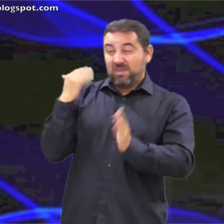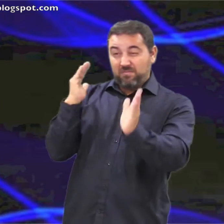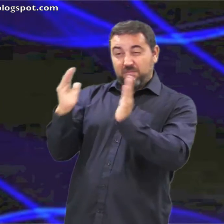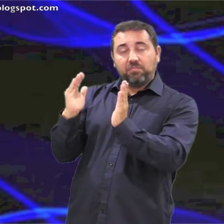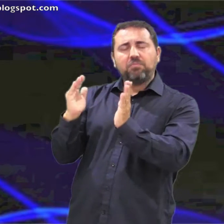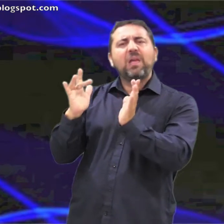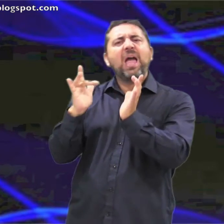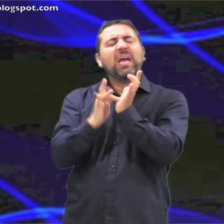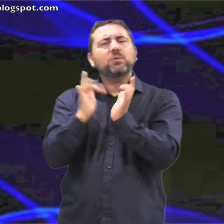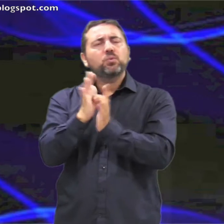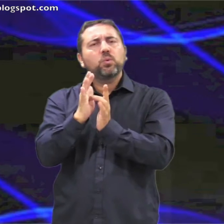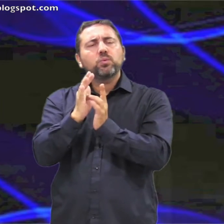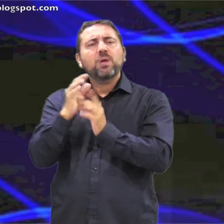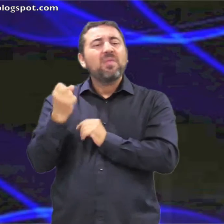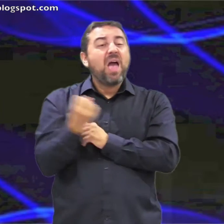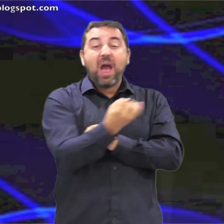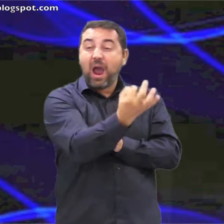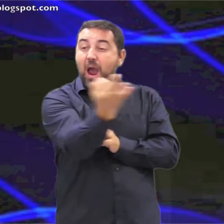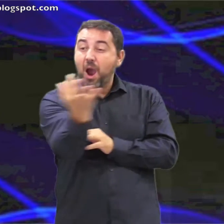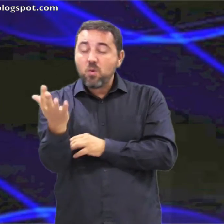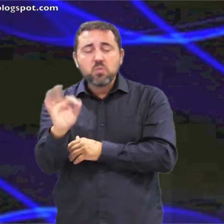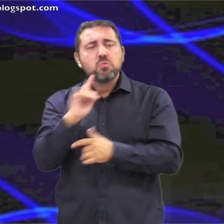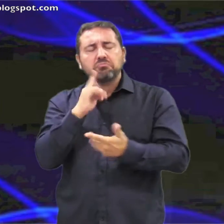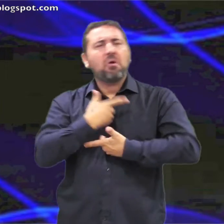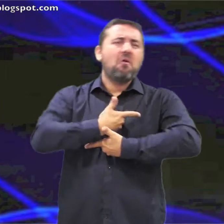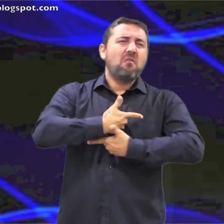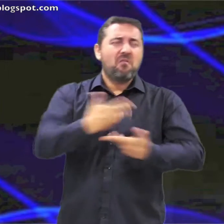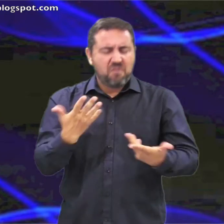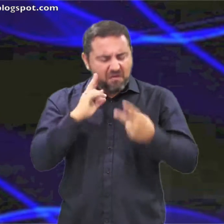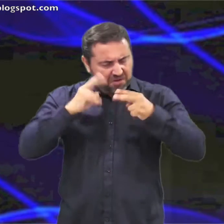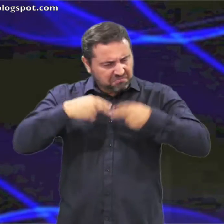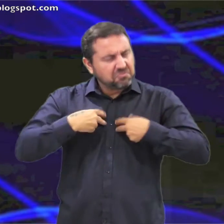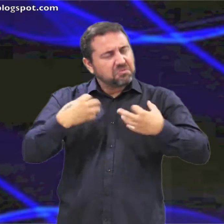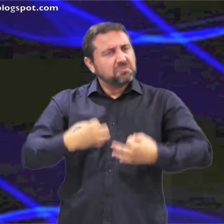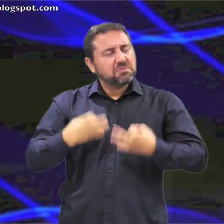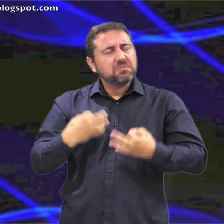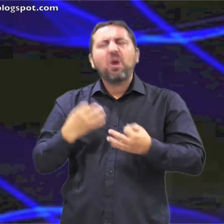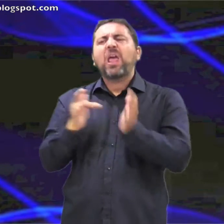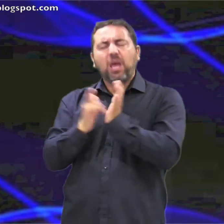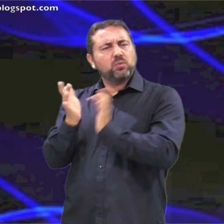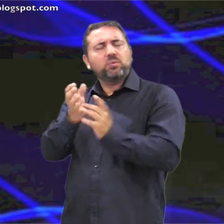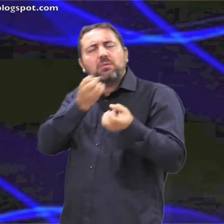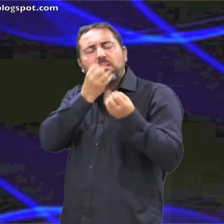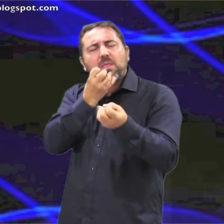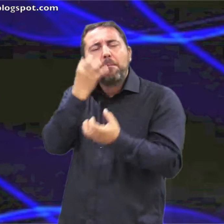En aquel tiempo Jesús dijo esta parábola a algunos que se confiaban